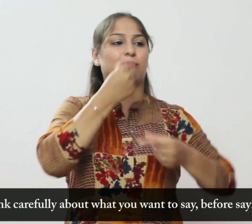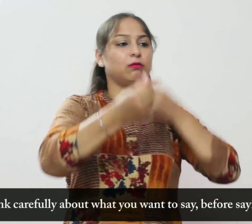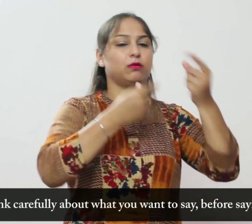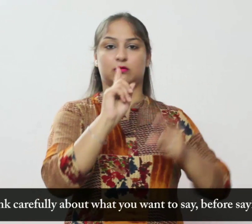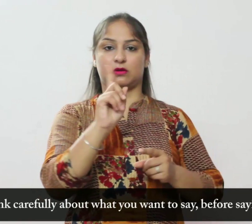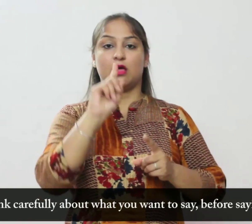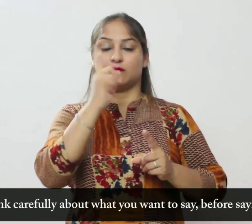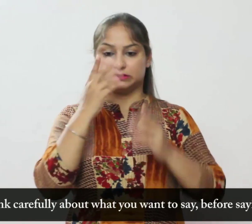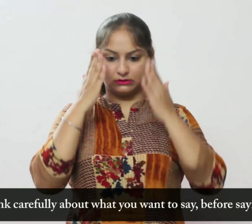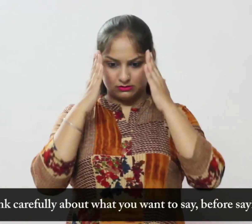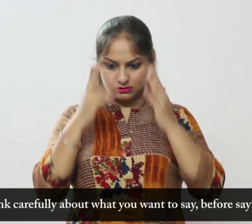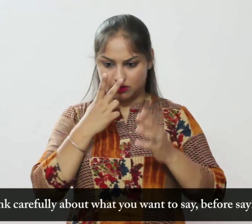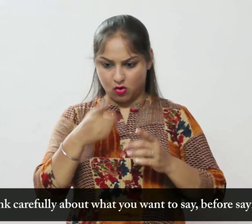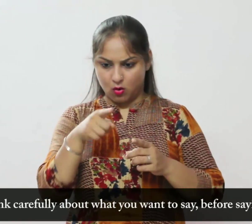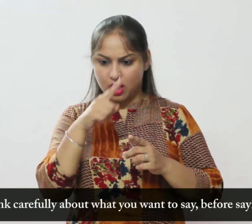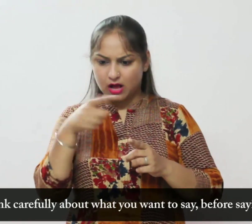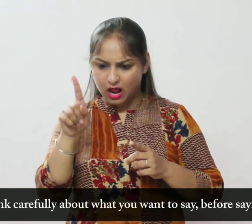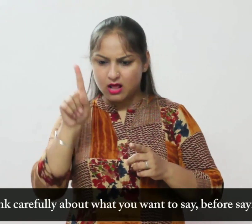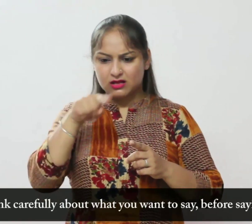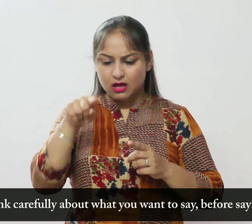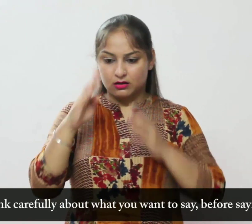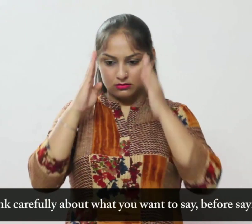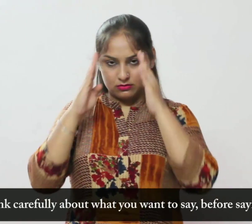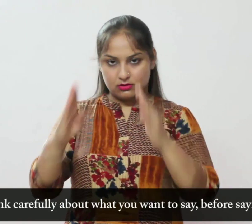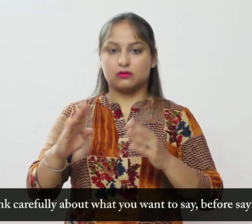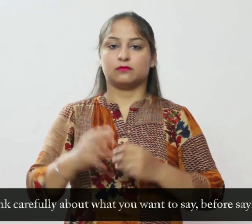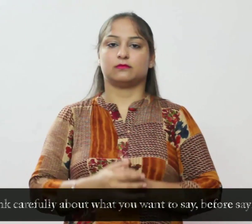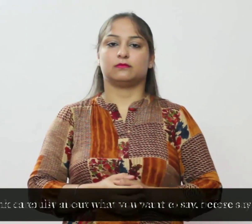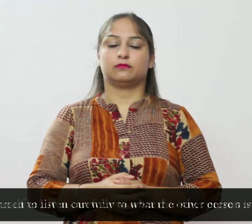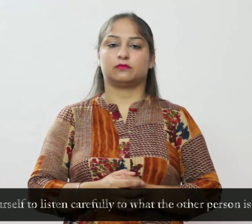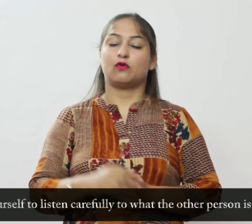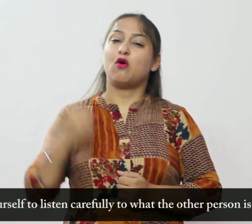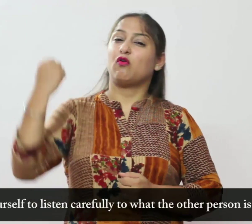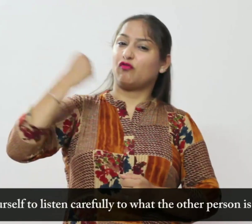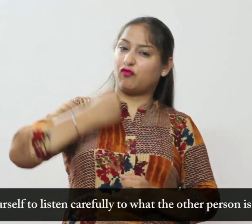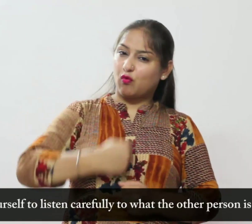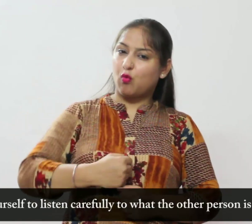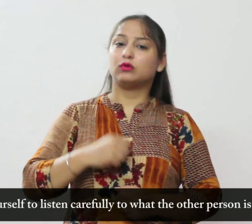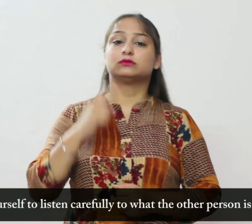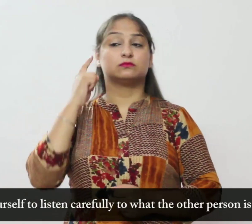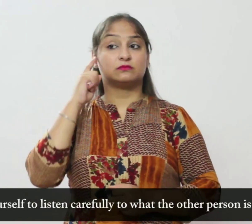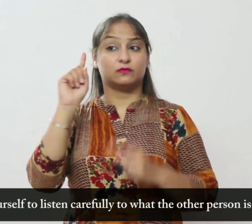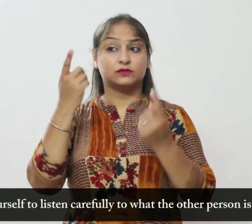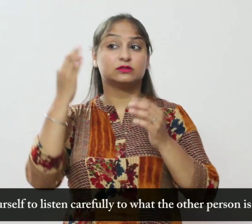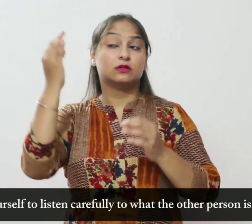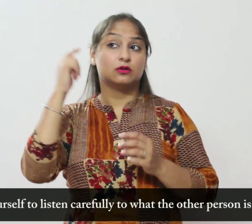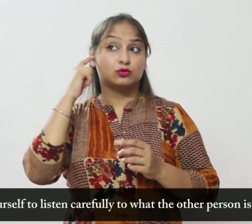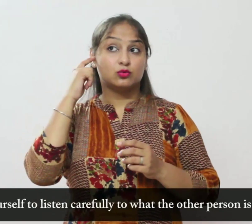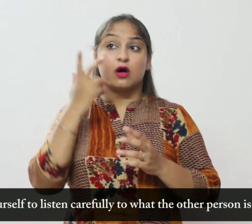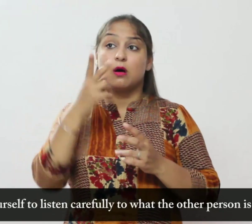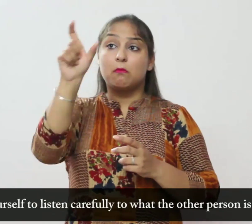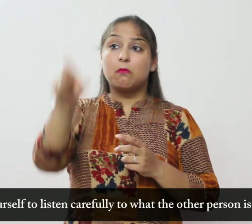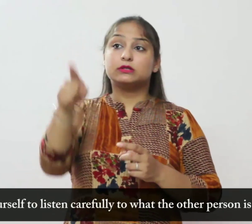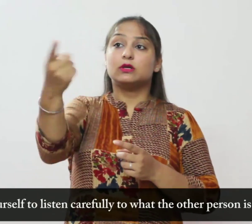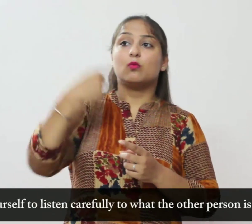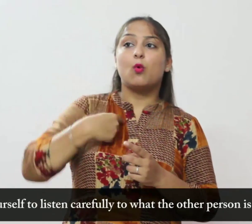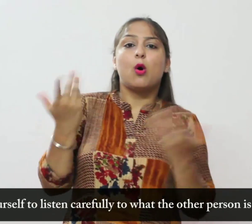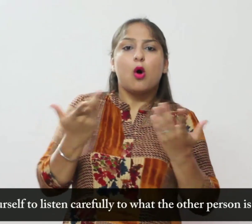ध्यान से सोचें कि आप क्या कहना चाते हैं कहने से पहले अपने आपको